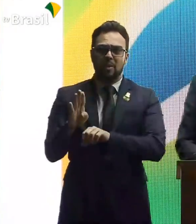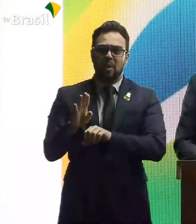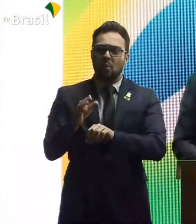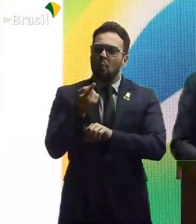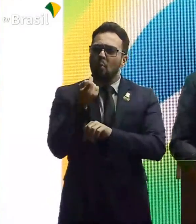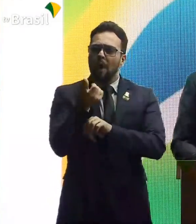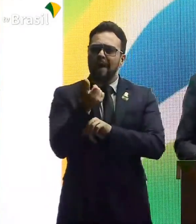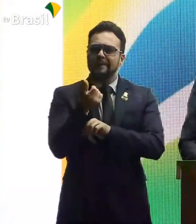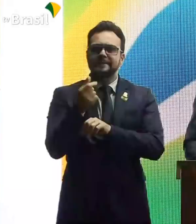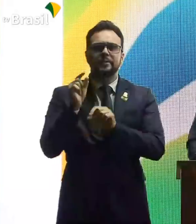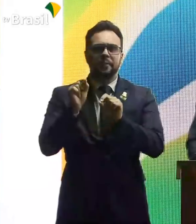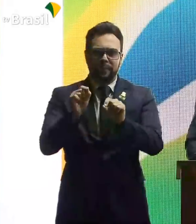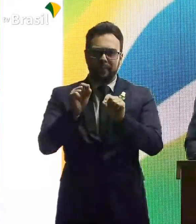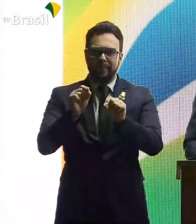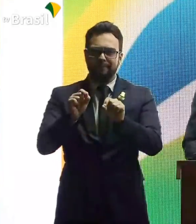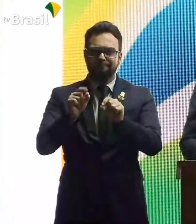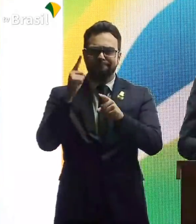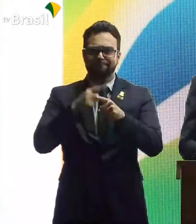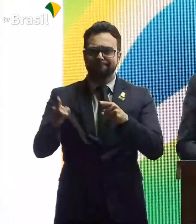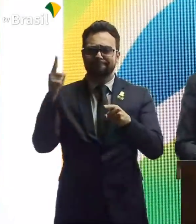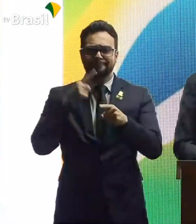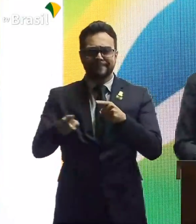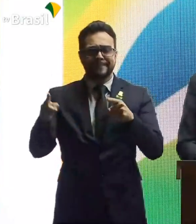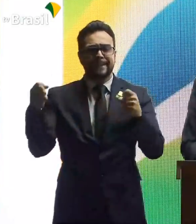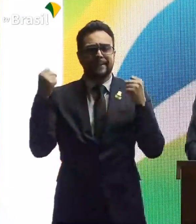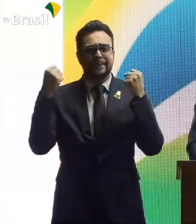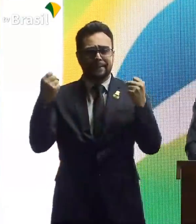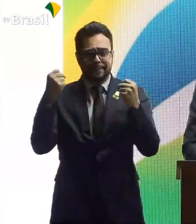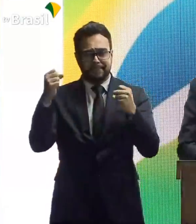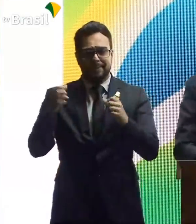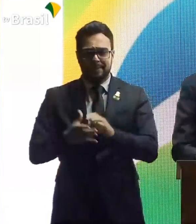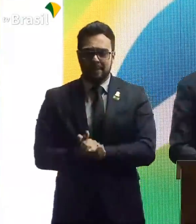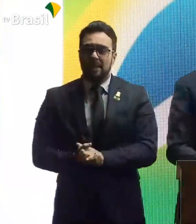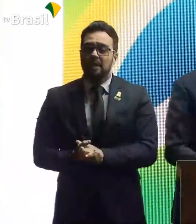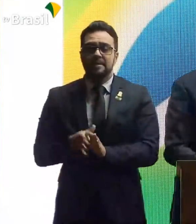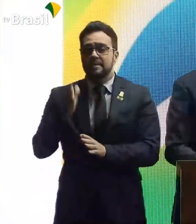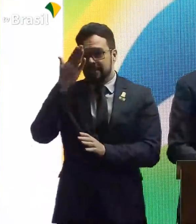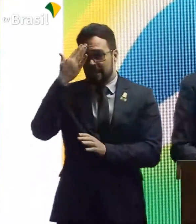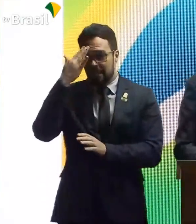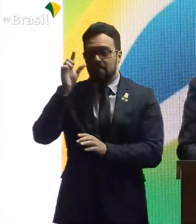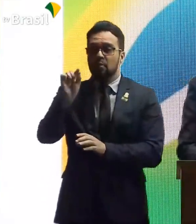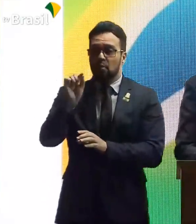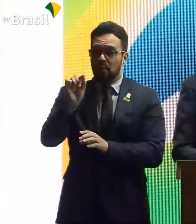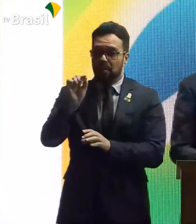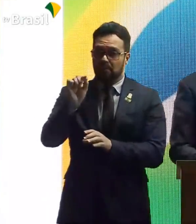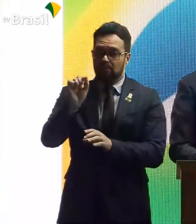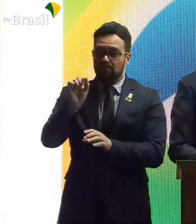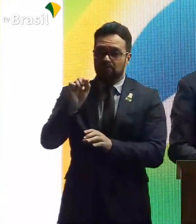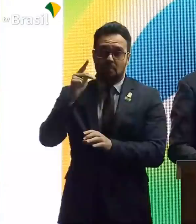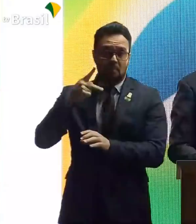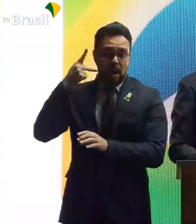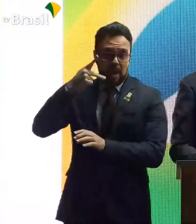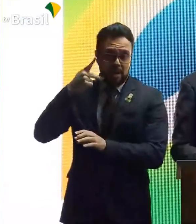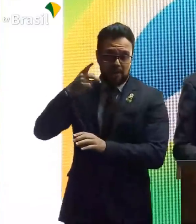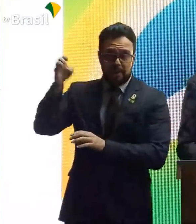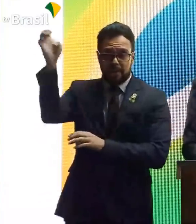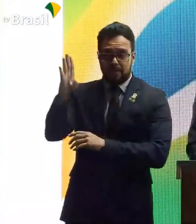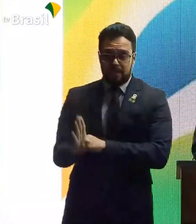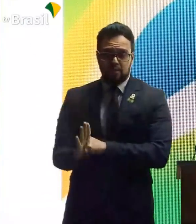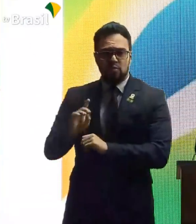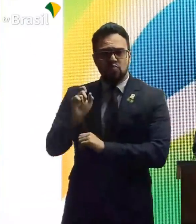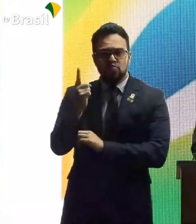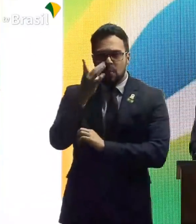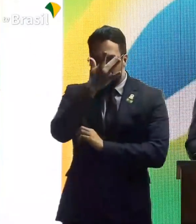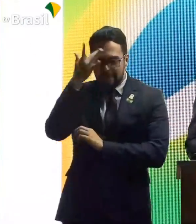tinha como fazer um pouso forçado. Aí vem o entendimento do Parlamento Brasileiro. Uma das pessoas